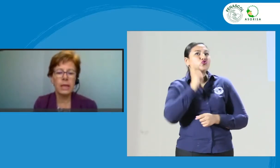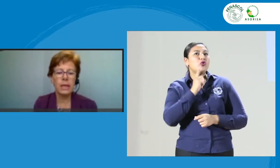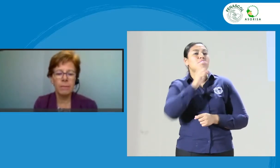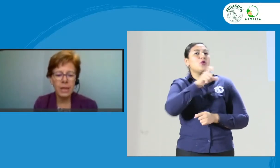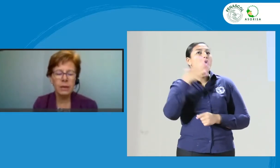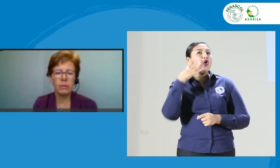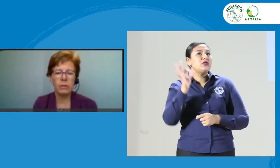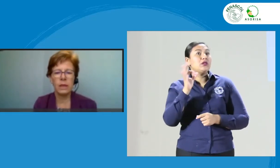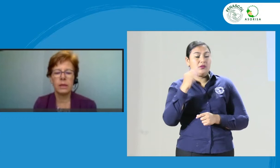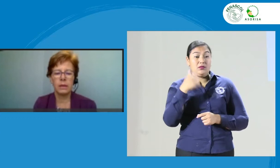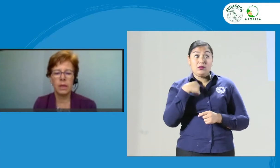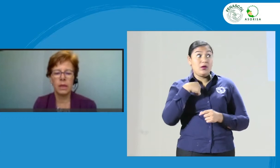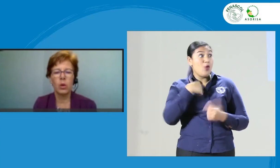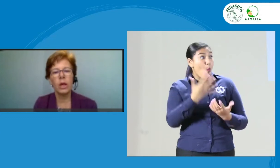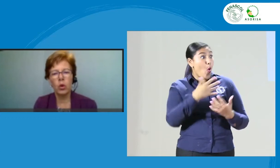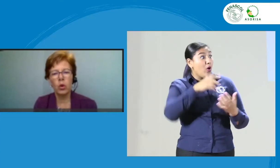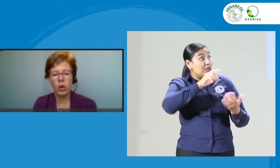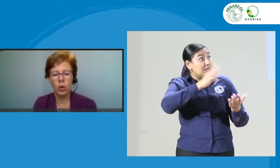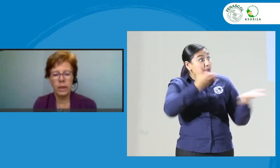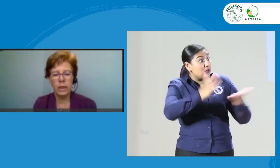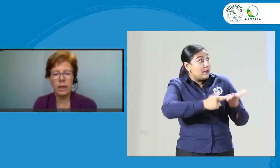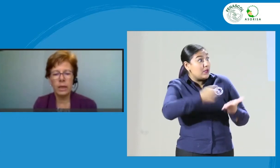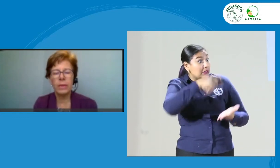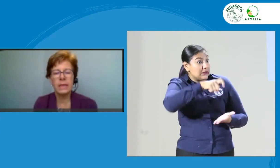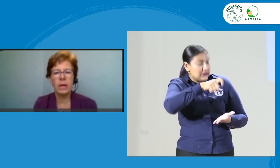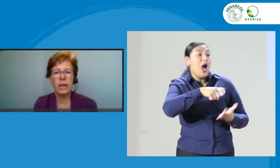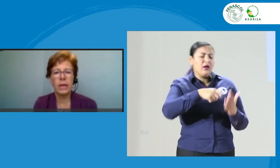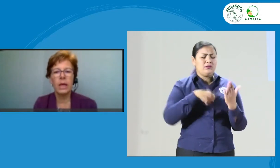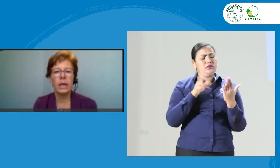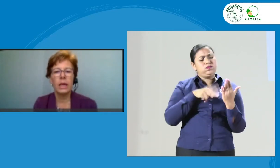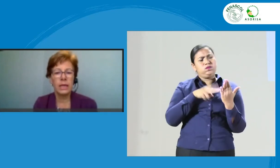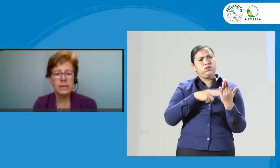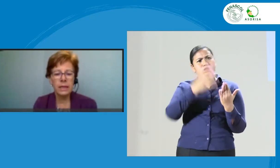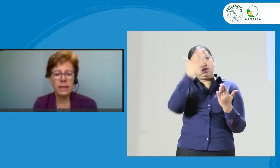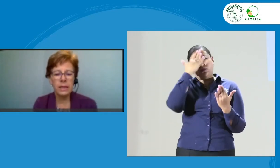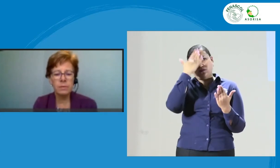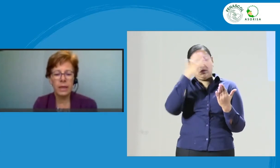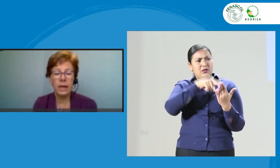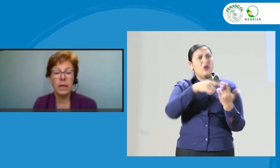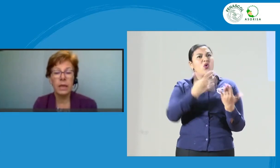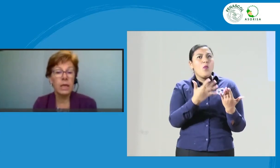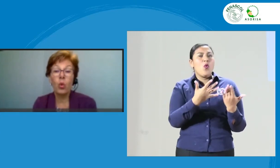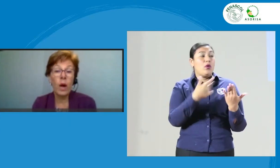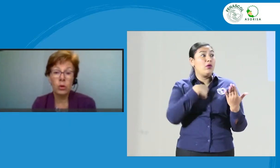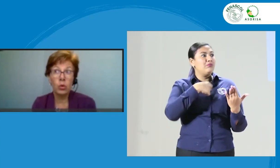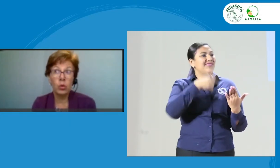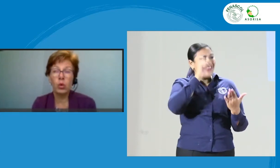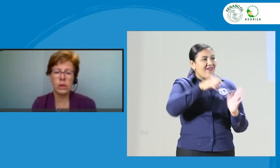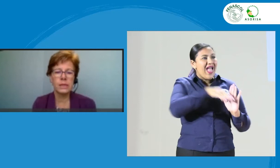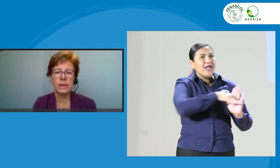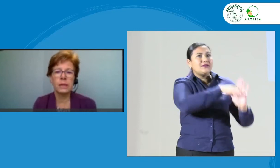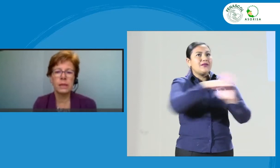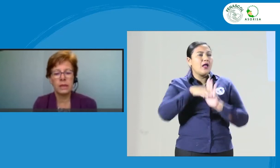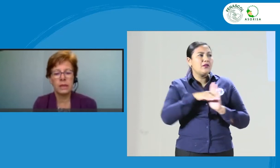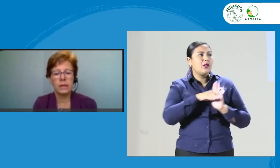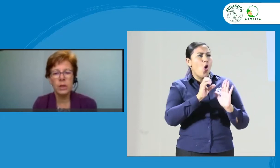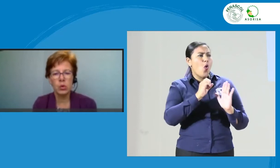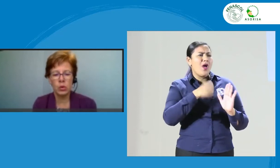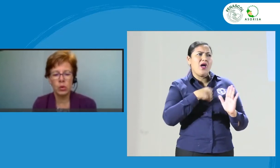también deben entender el código de ética para saber qué estándar esperar y cuándo no se sienten satisfechos con ese